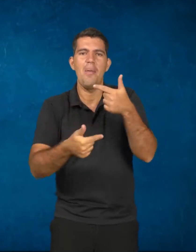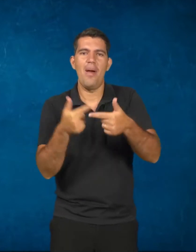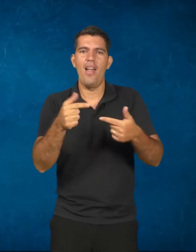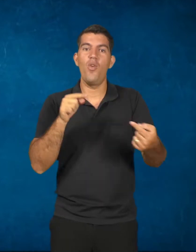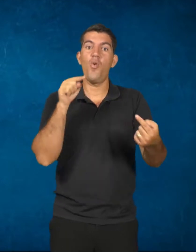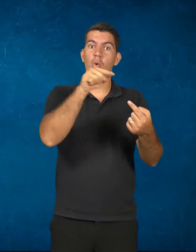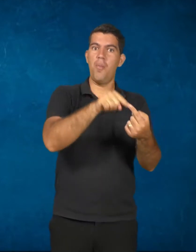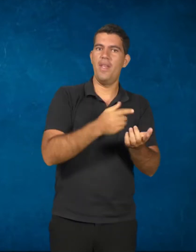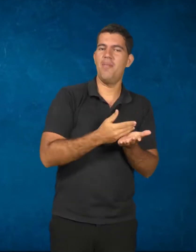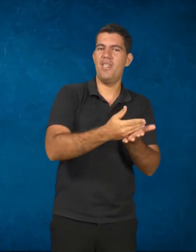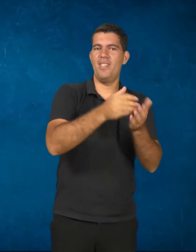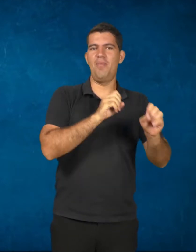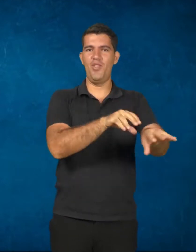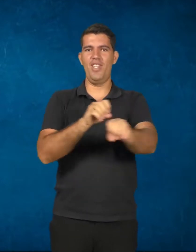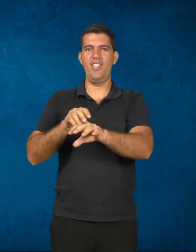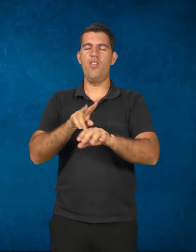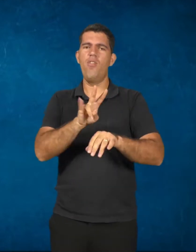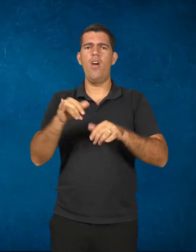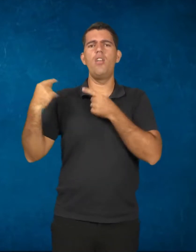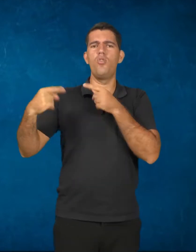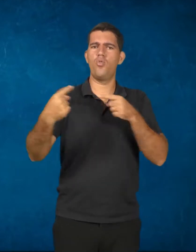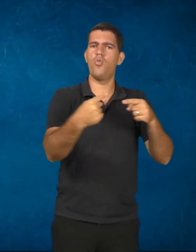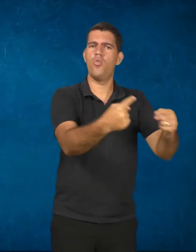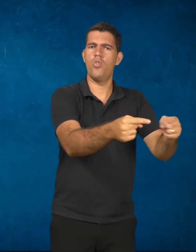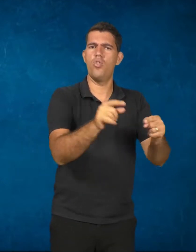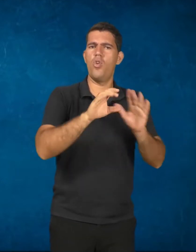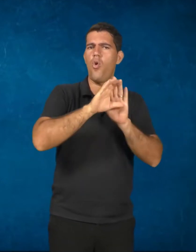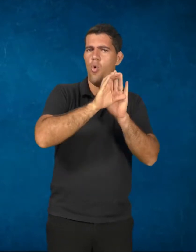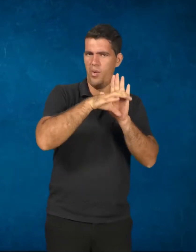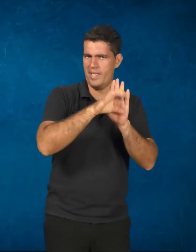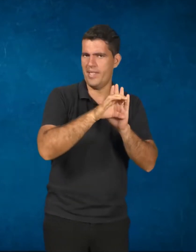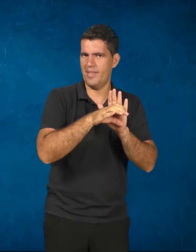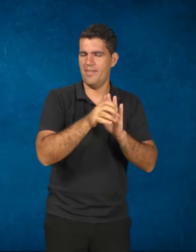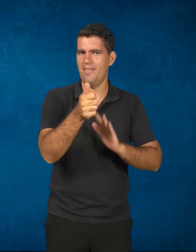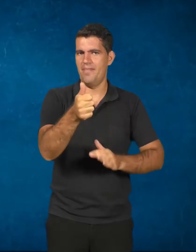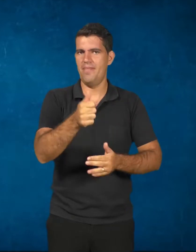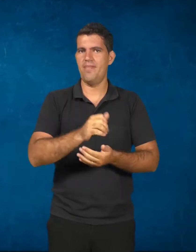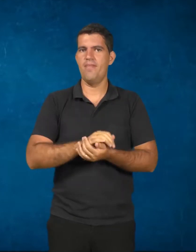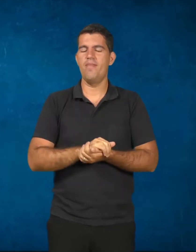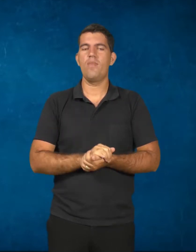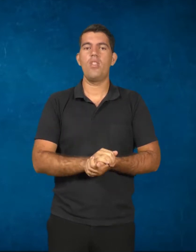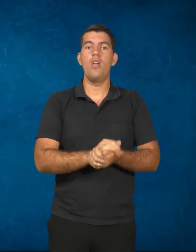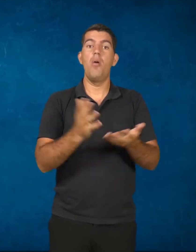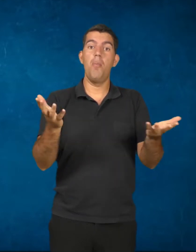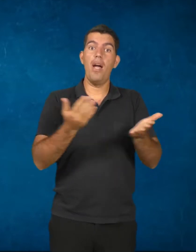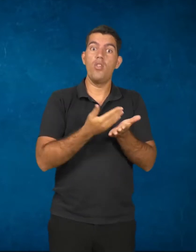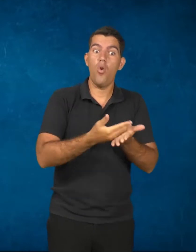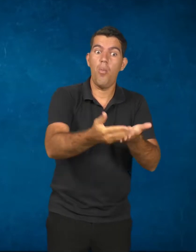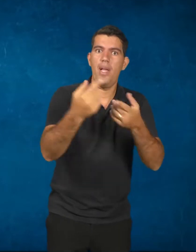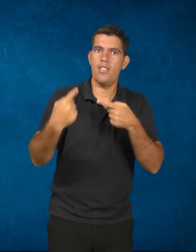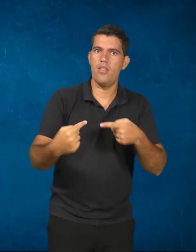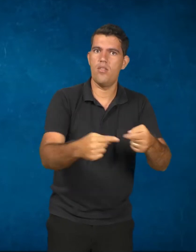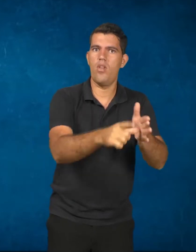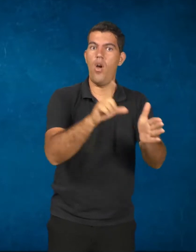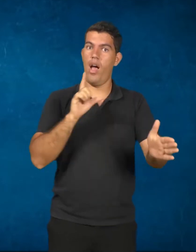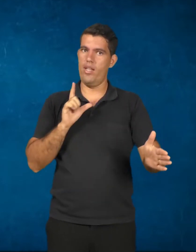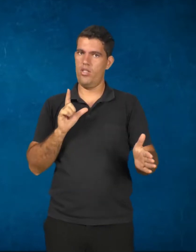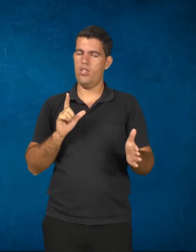educativo. Nós vamos discutir um pouco sobre esse conceito. Antes da gente começar essa discussão sobre o trabalho como